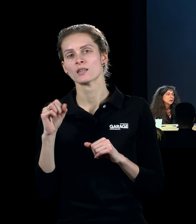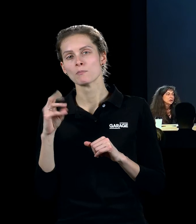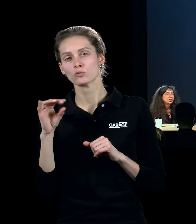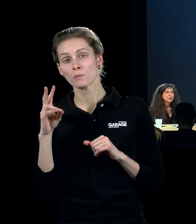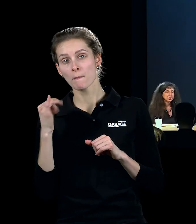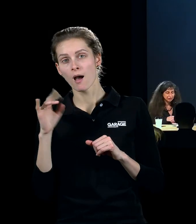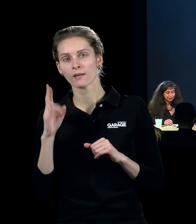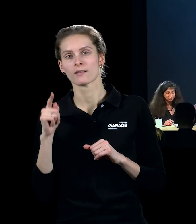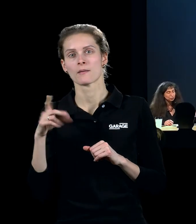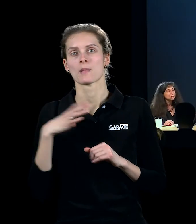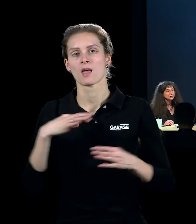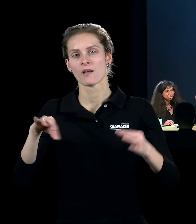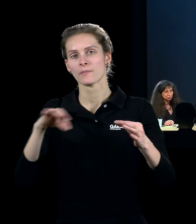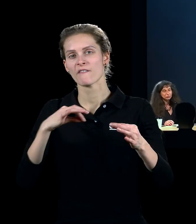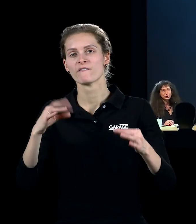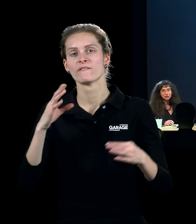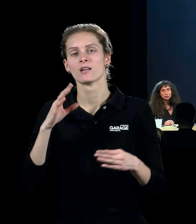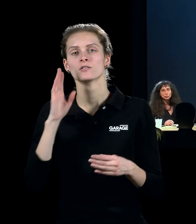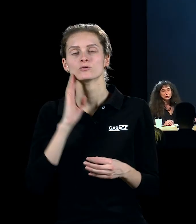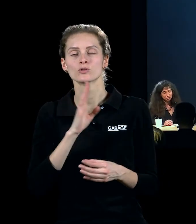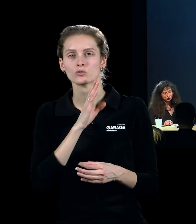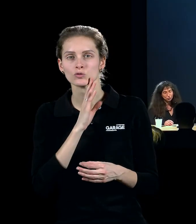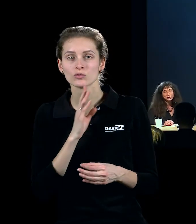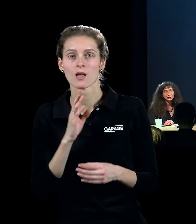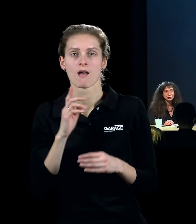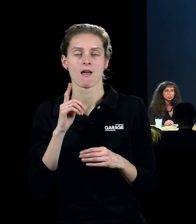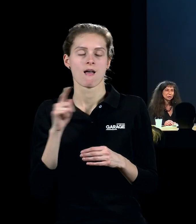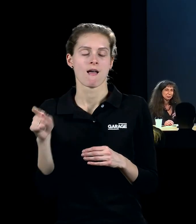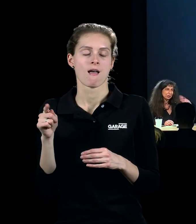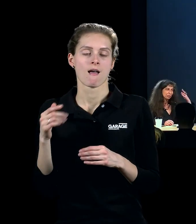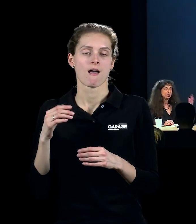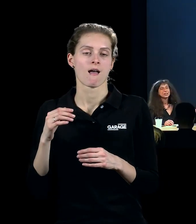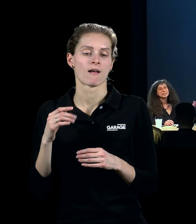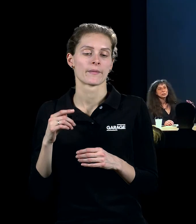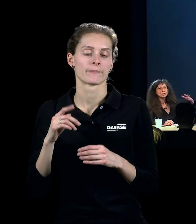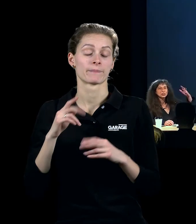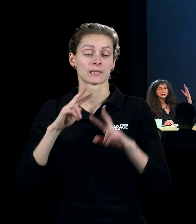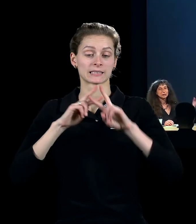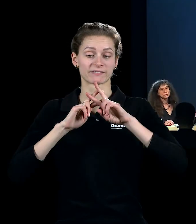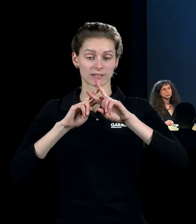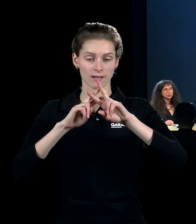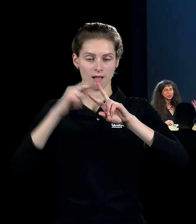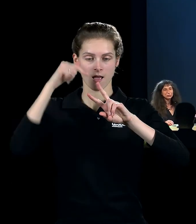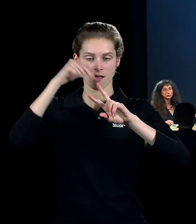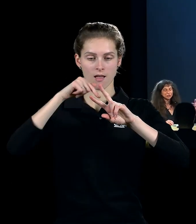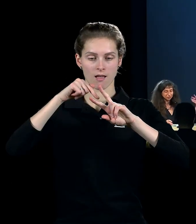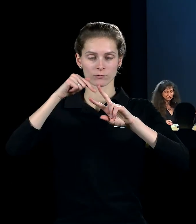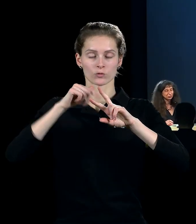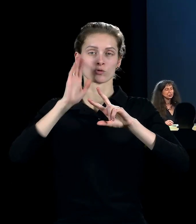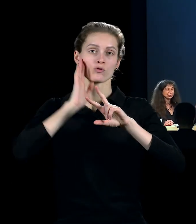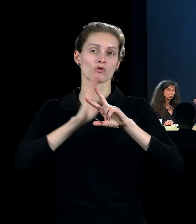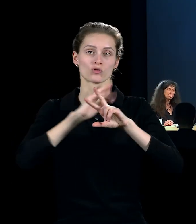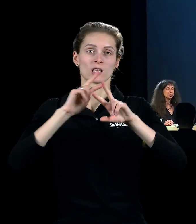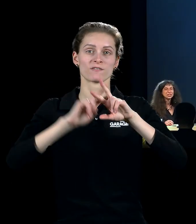должна была играть, находясь внутри этой звезды надувной конструкции, которая должна была летать. Внутри этой летающей звезды находятся